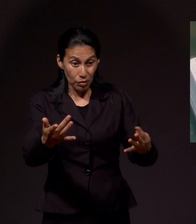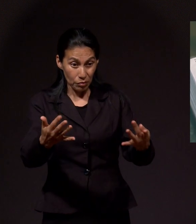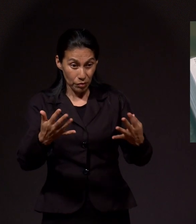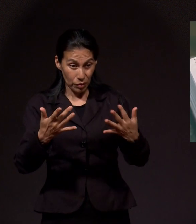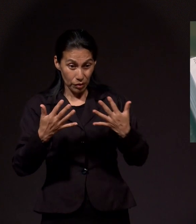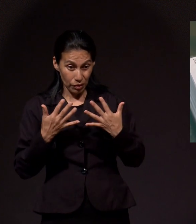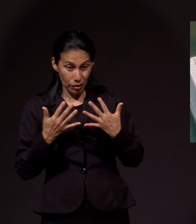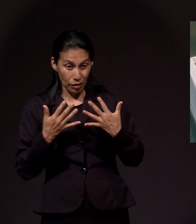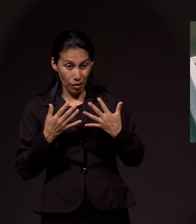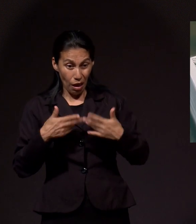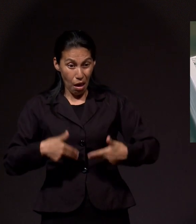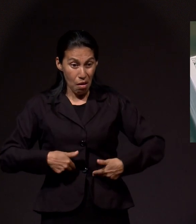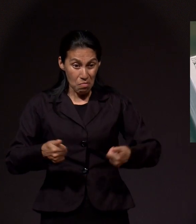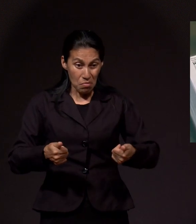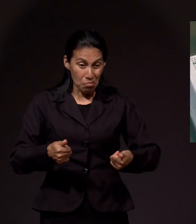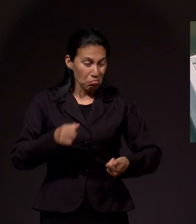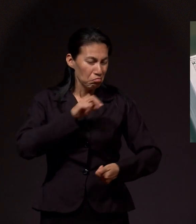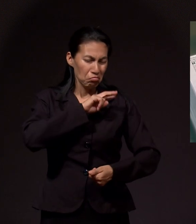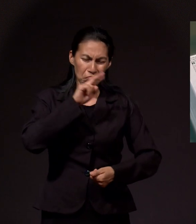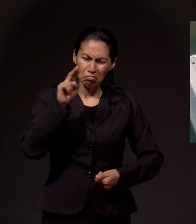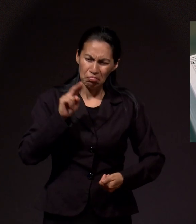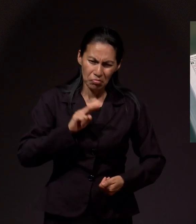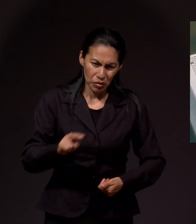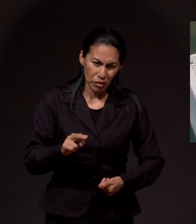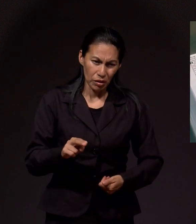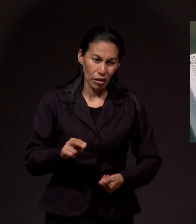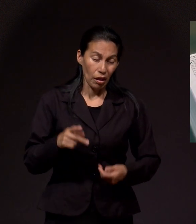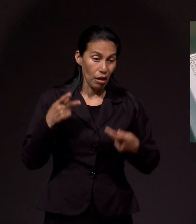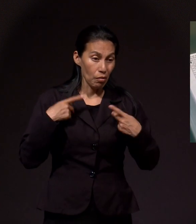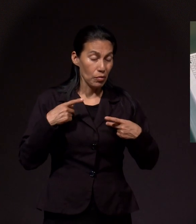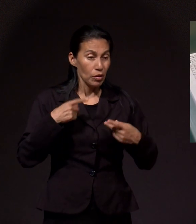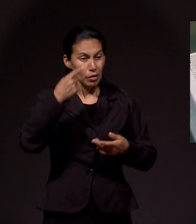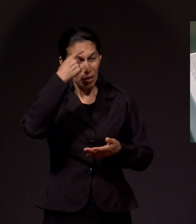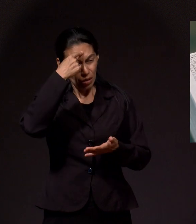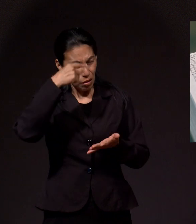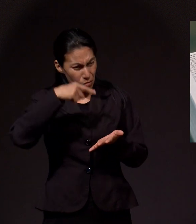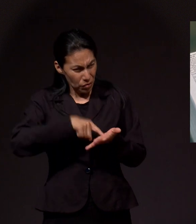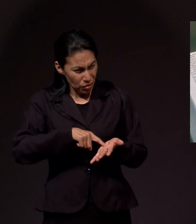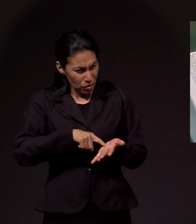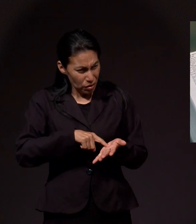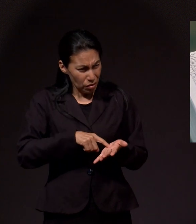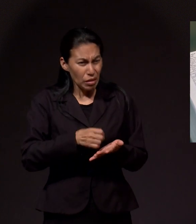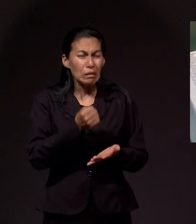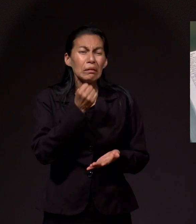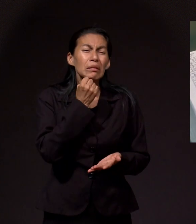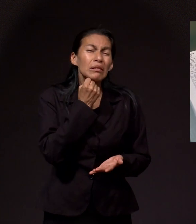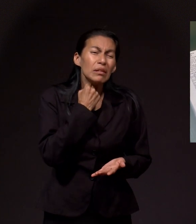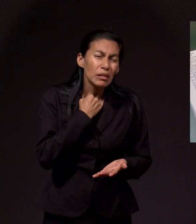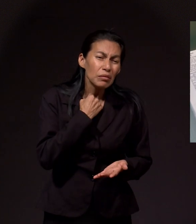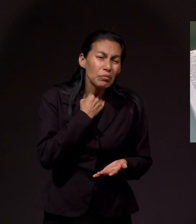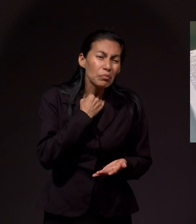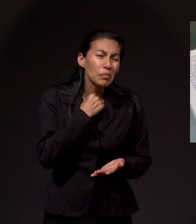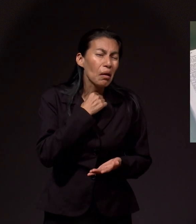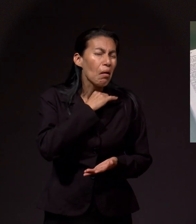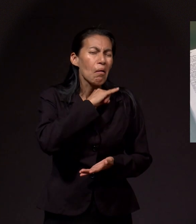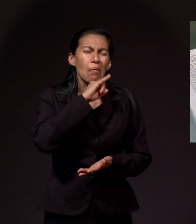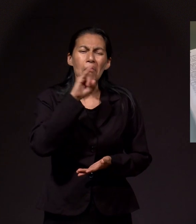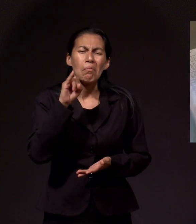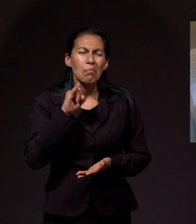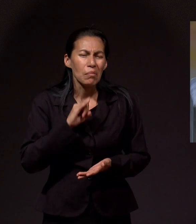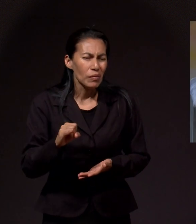nunca tendrá hambre y el que en mí cree no tendrá sed jamás.